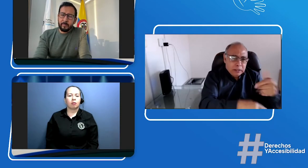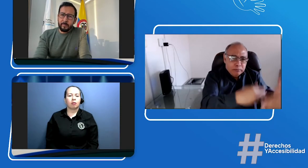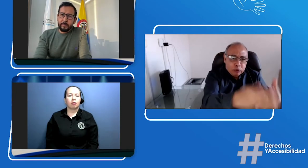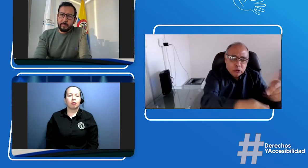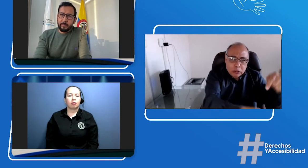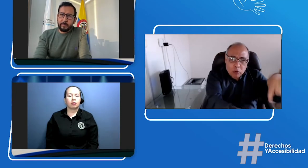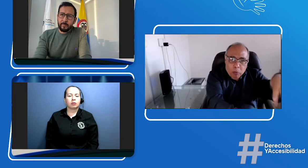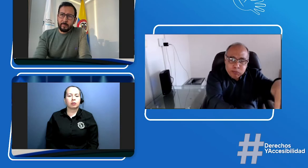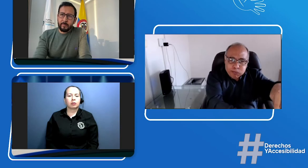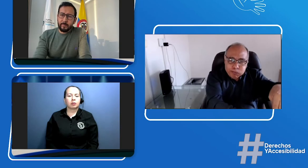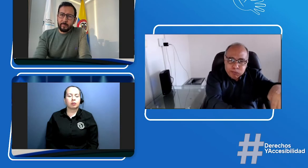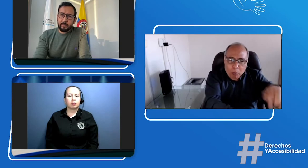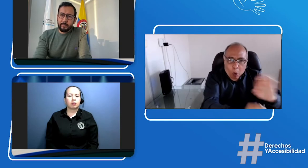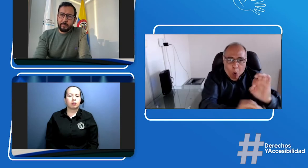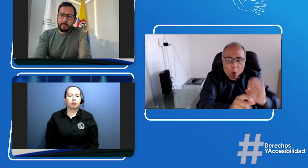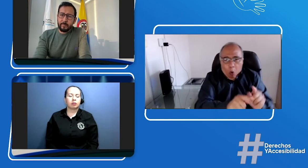alguno de los centros que están